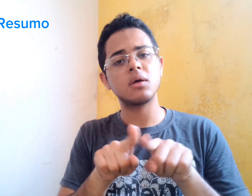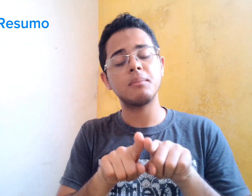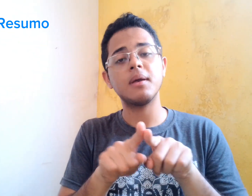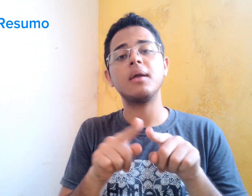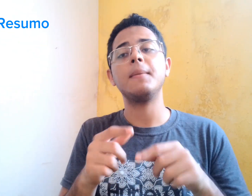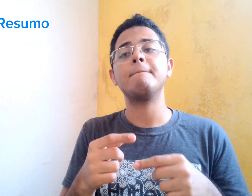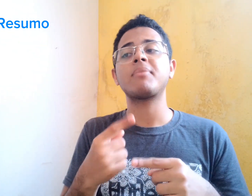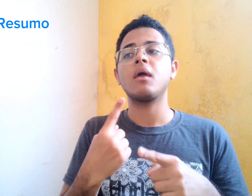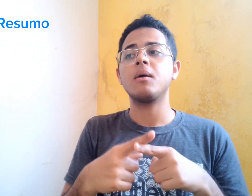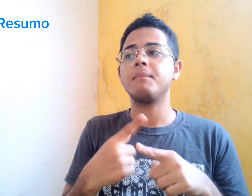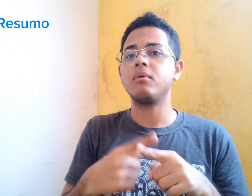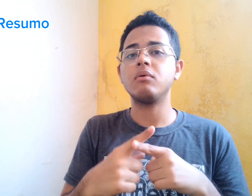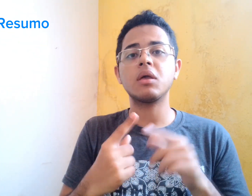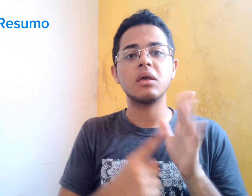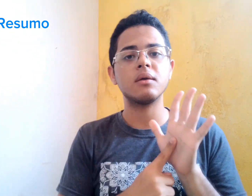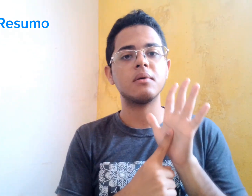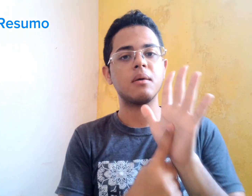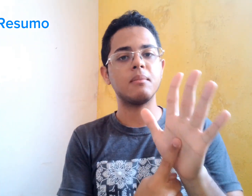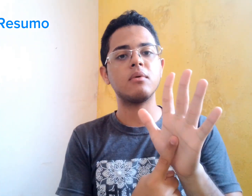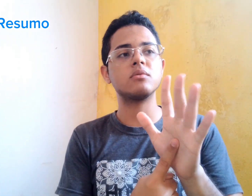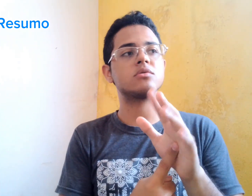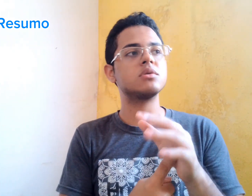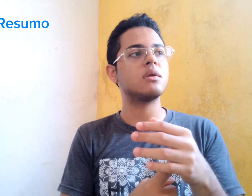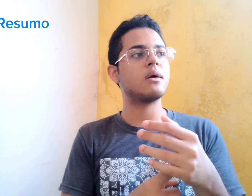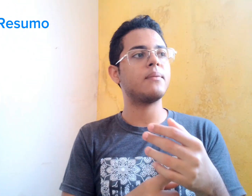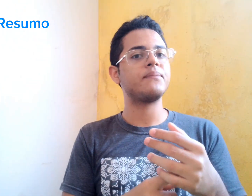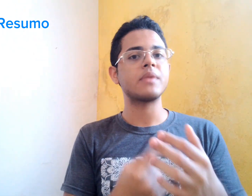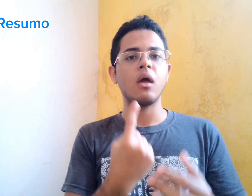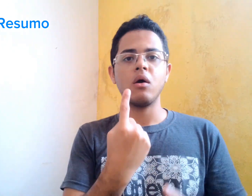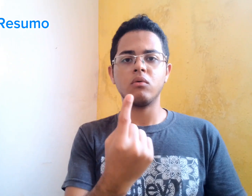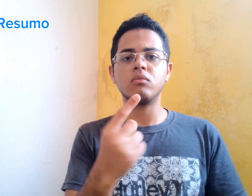O filme eu também considero bom... Porque mostra...